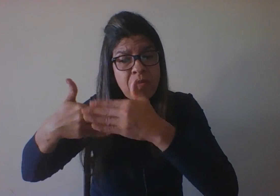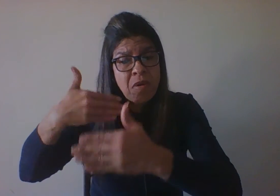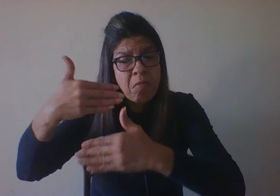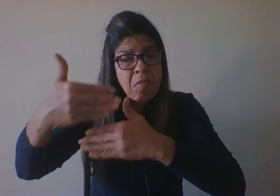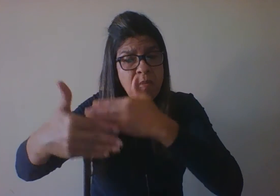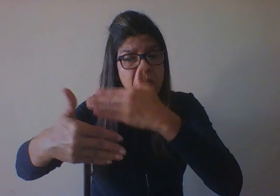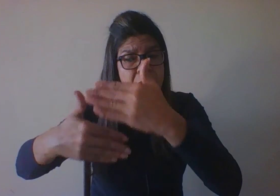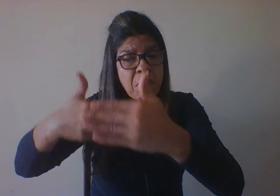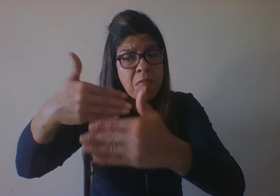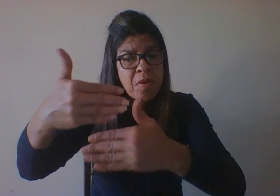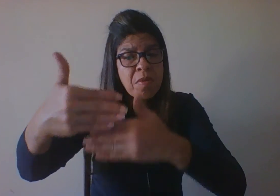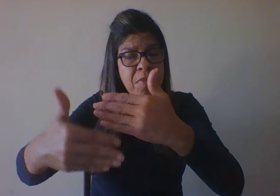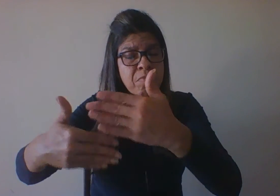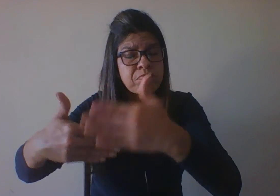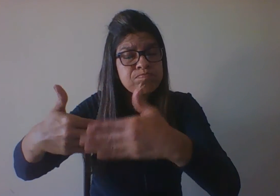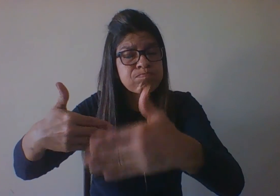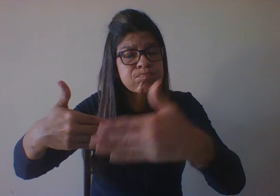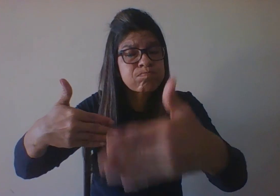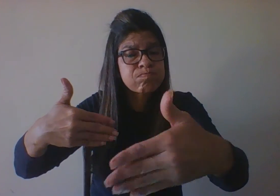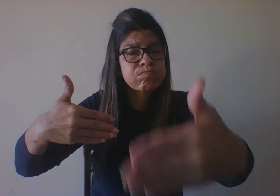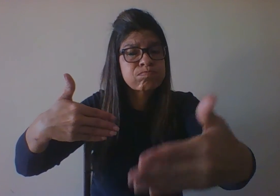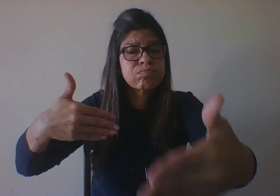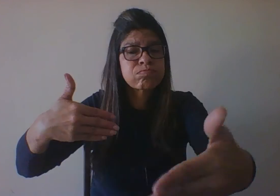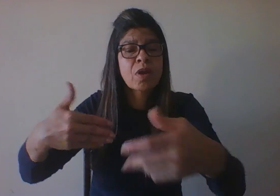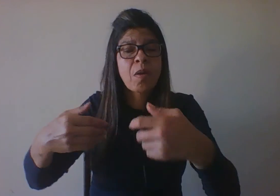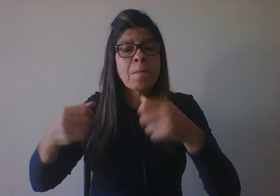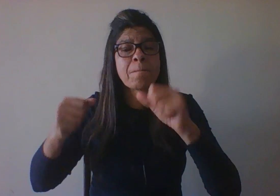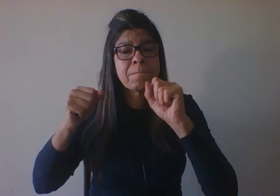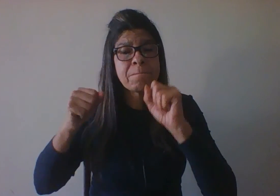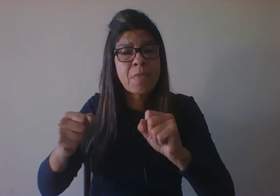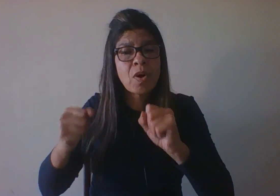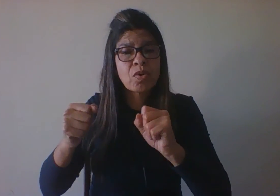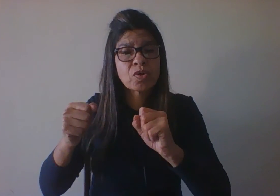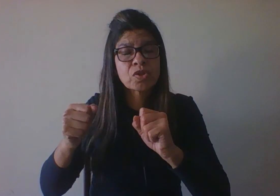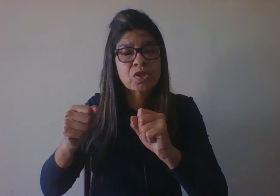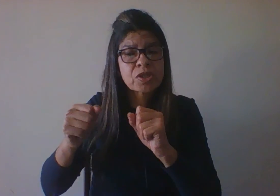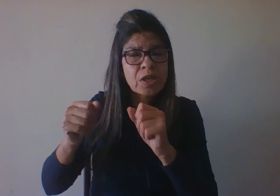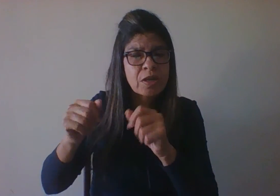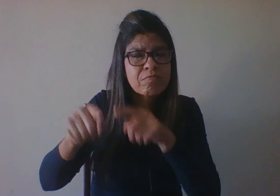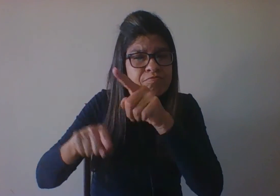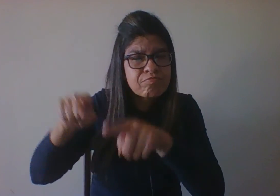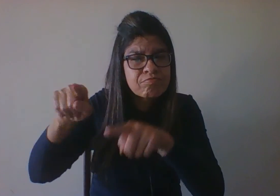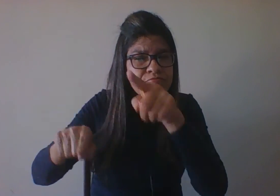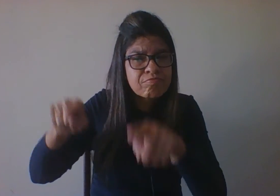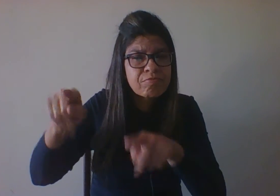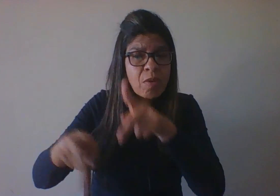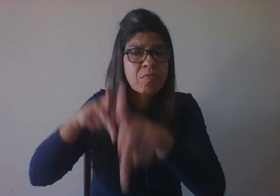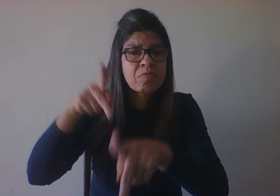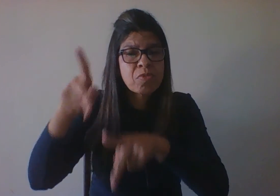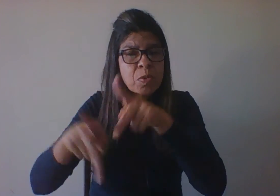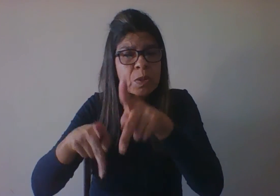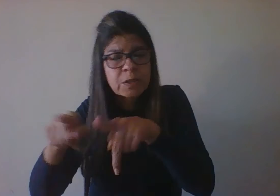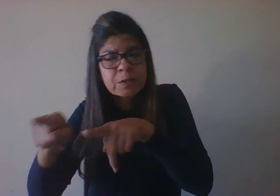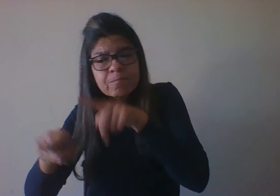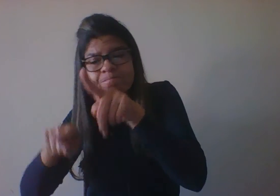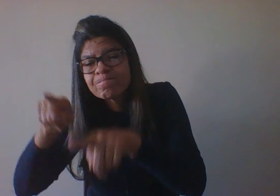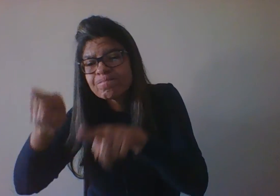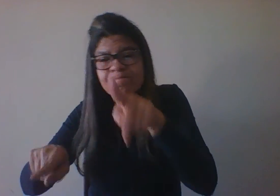que pode ser medido em termos de médias populacionais. Nesse sentido, para compreender o ser